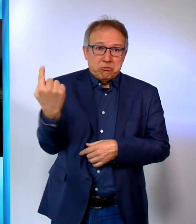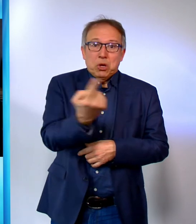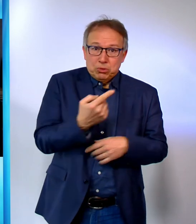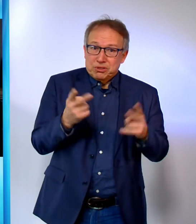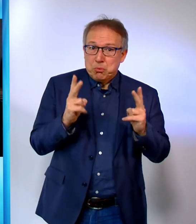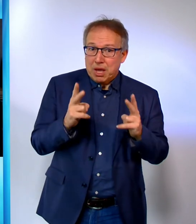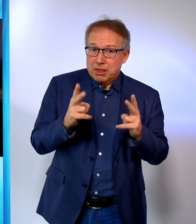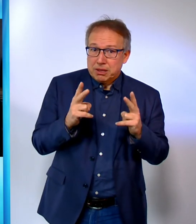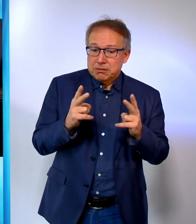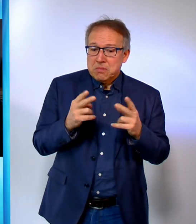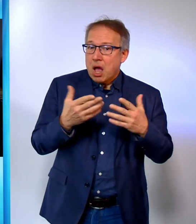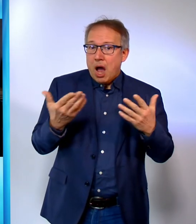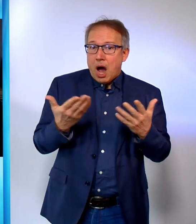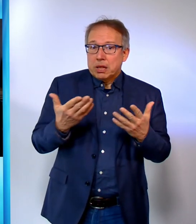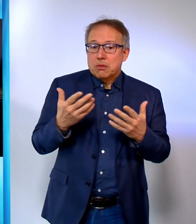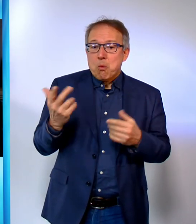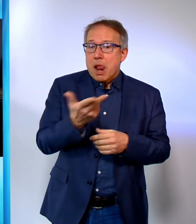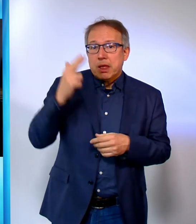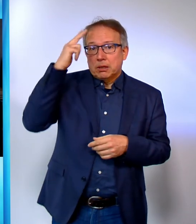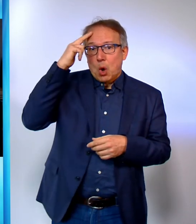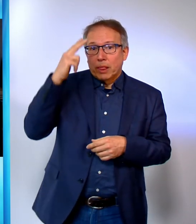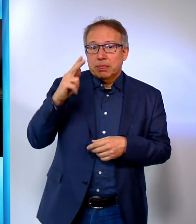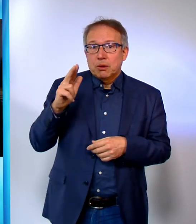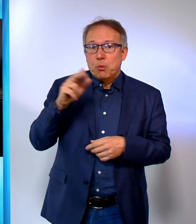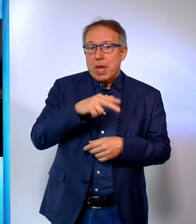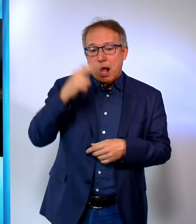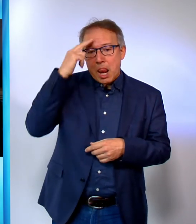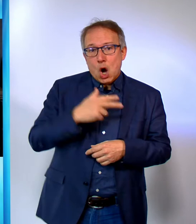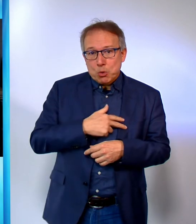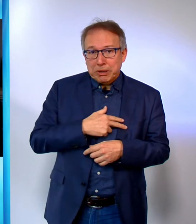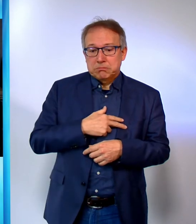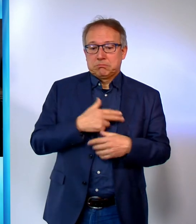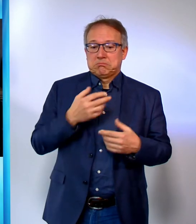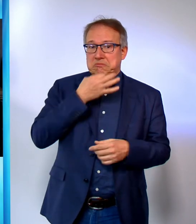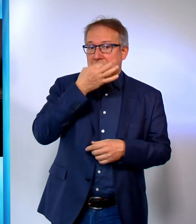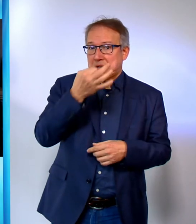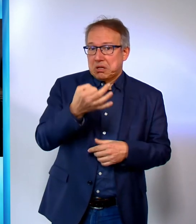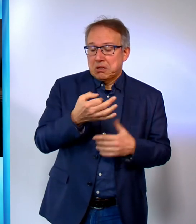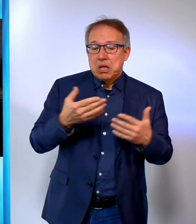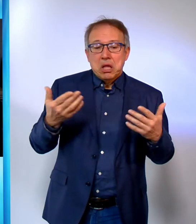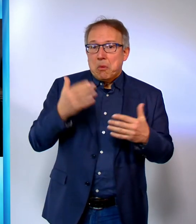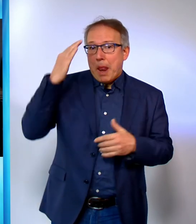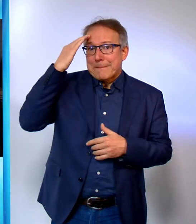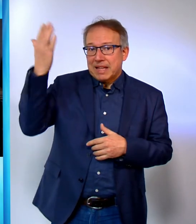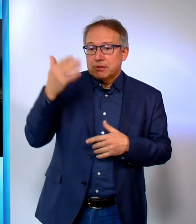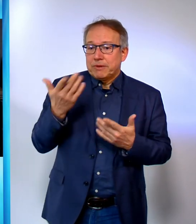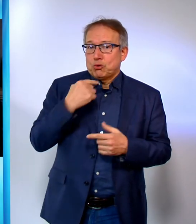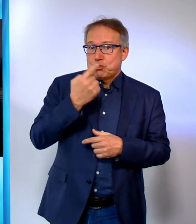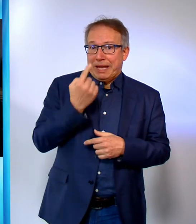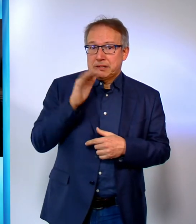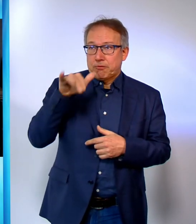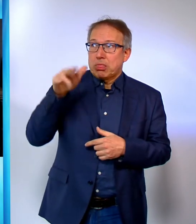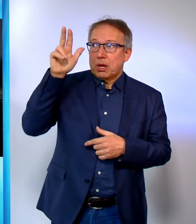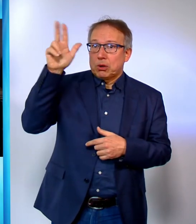ganz oben stehen. An welchen Gott glaubst du eigentlich? Wen meinst du, wenn du von Gott redest?